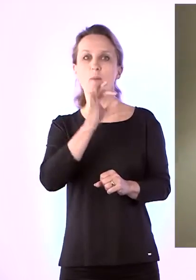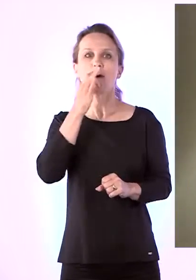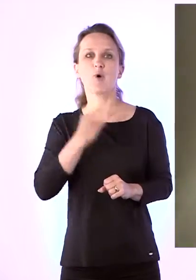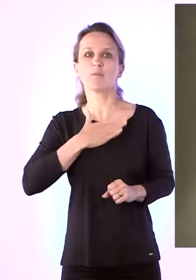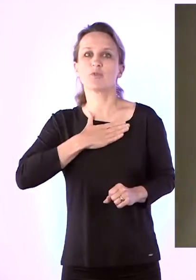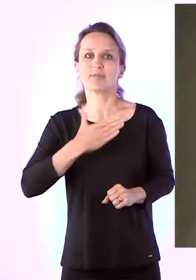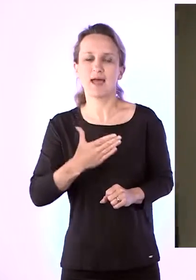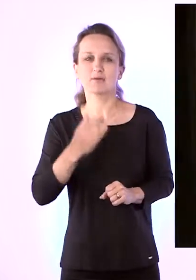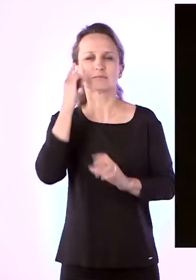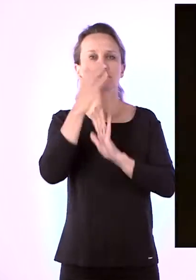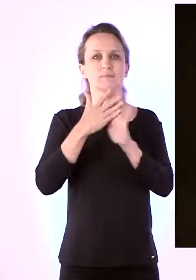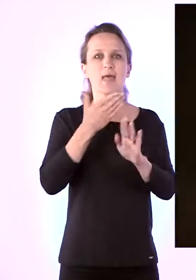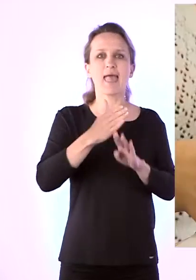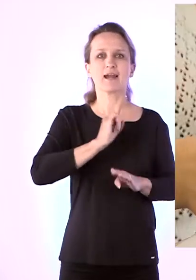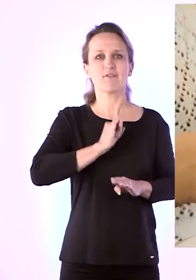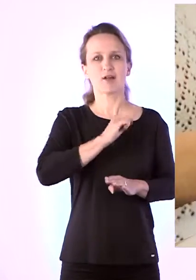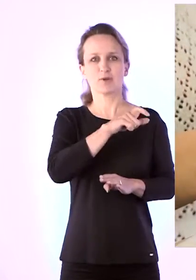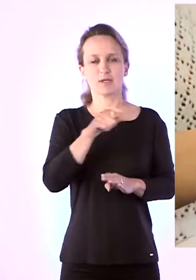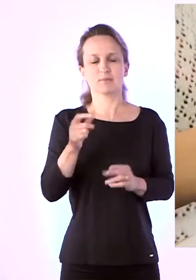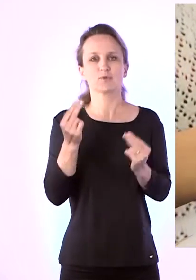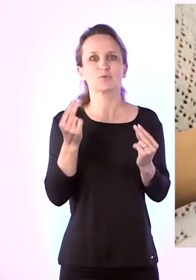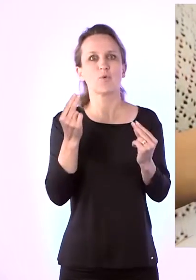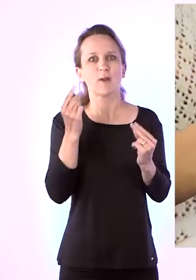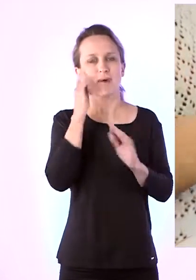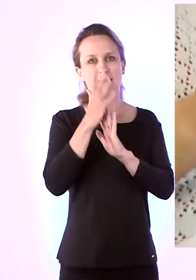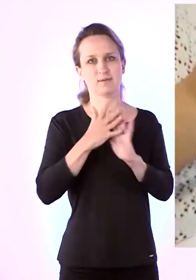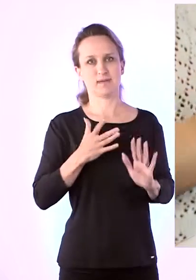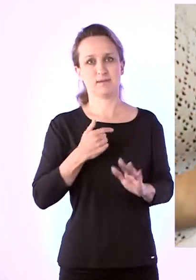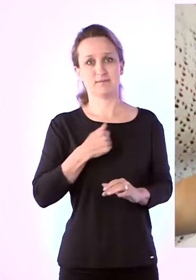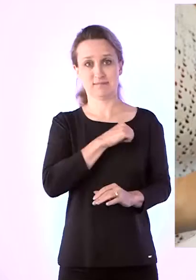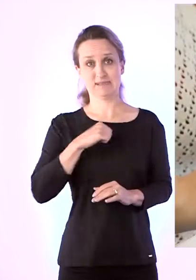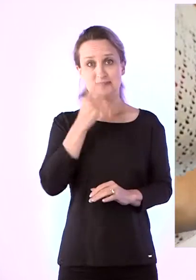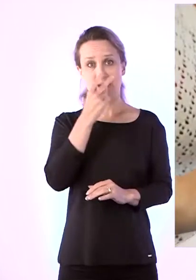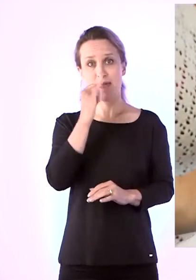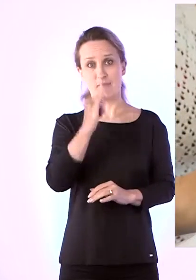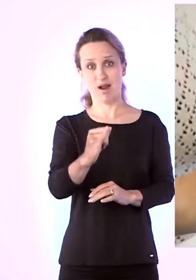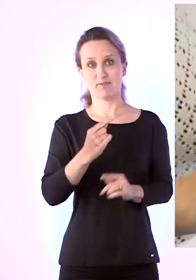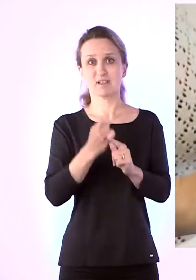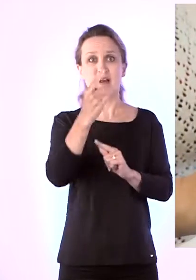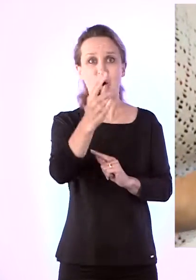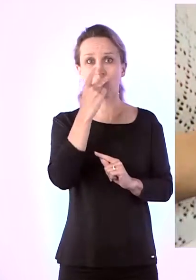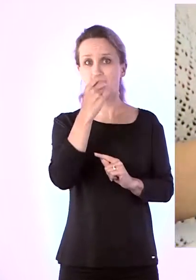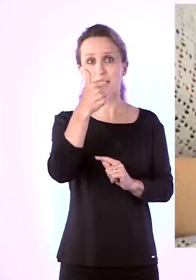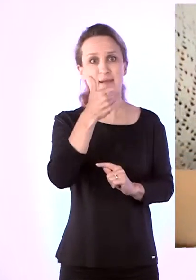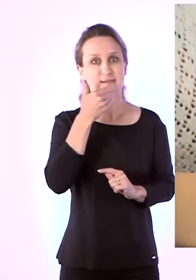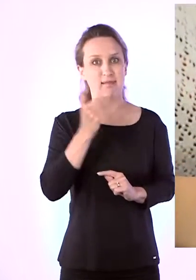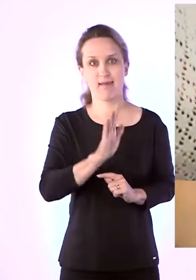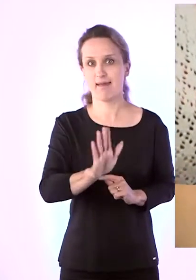kogemusele mõistab ta eri vajadustega inimesi suurepäraselt. Ma näen halvasti. Ei näe kaugele hästi.